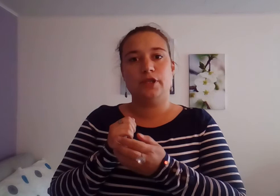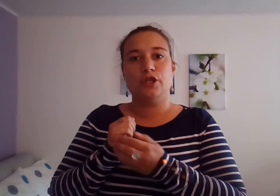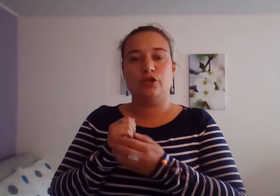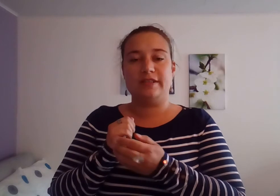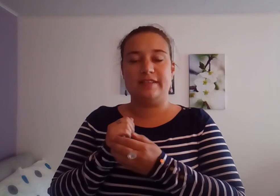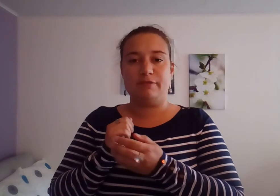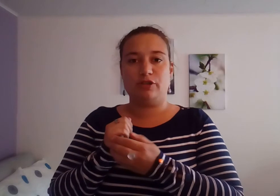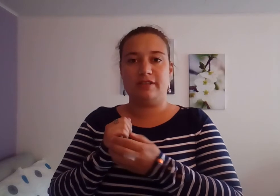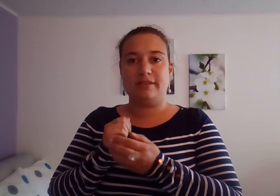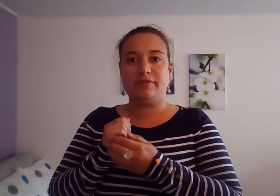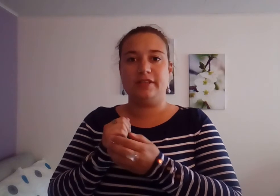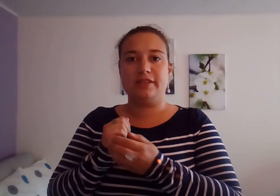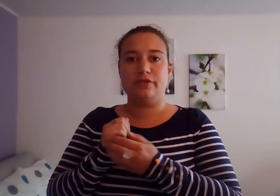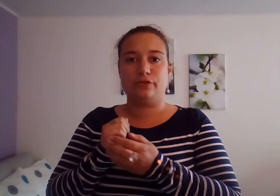Je les aime et je les accepte tels qu'ils sont.